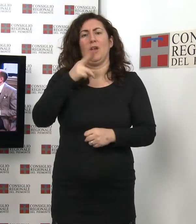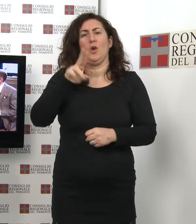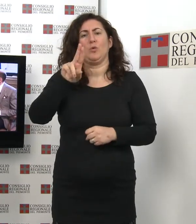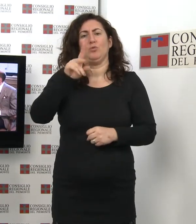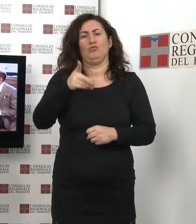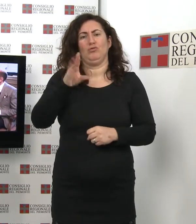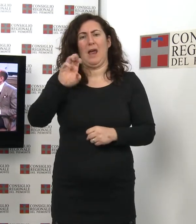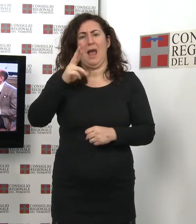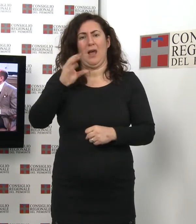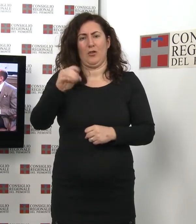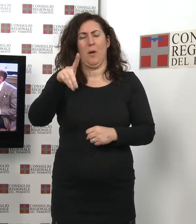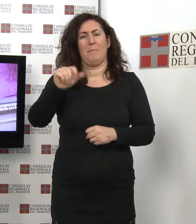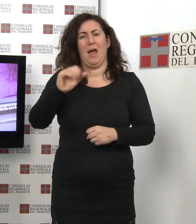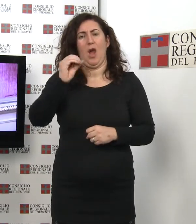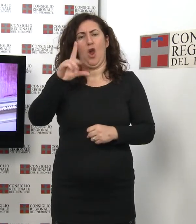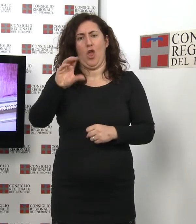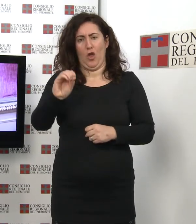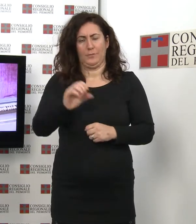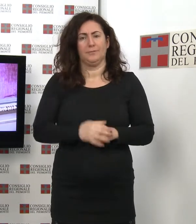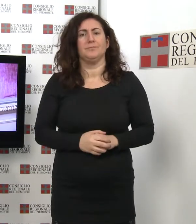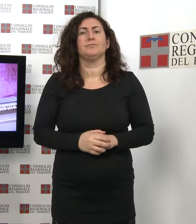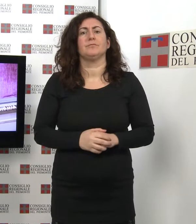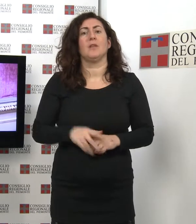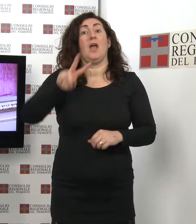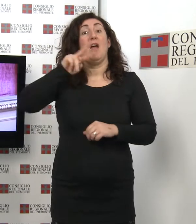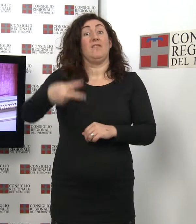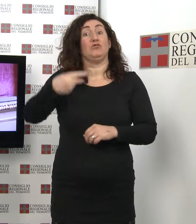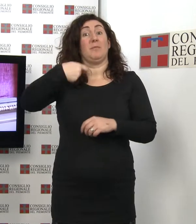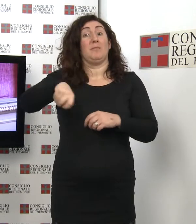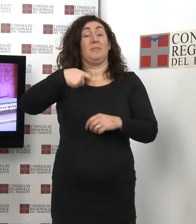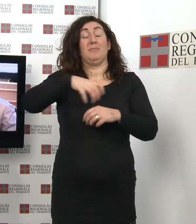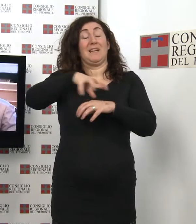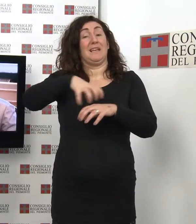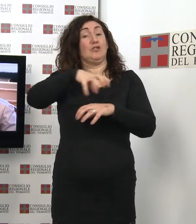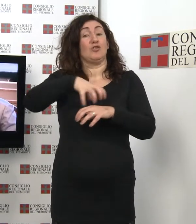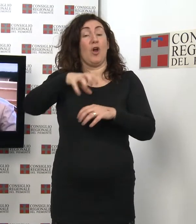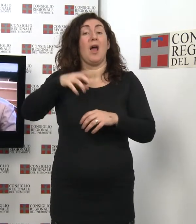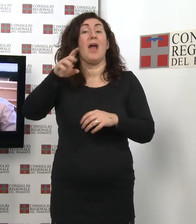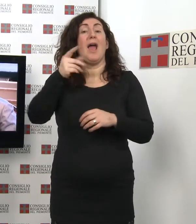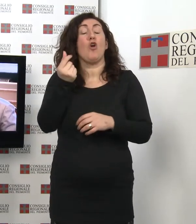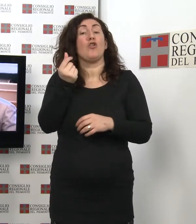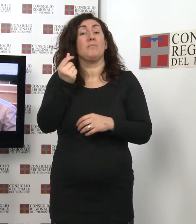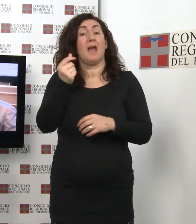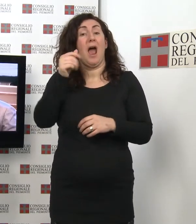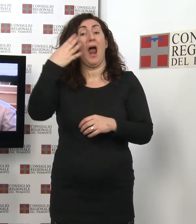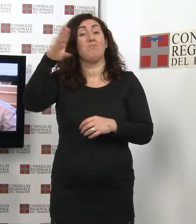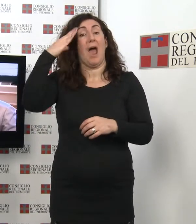Brunilda Pascali, Vice Ministro dell'Economia Albanese, è stata ricevuta in Consiglio regionale dal Vice Presidente Fabrizio Comba. Al centro dell